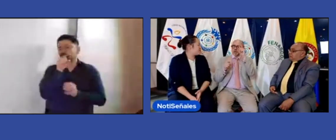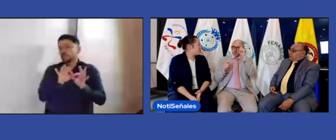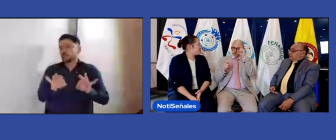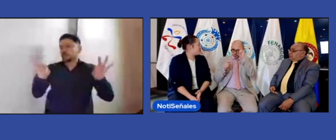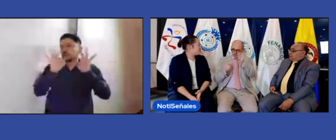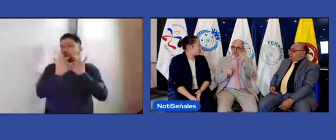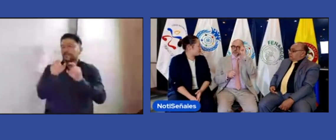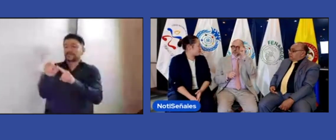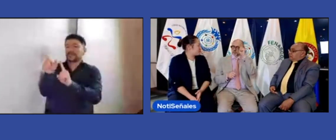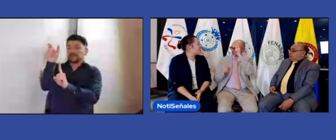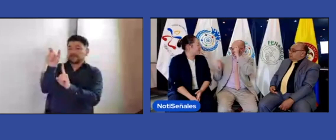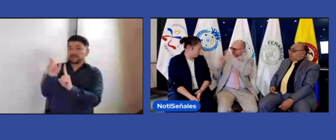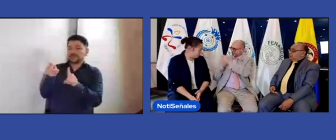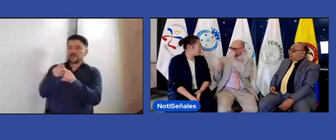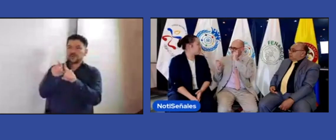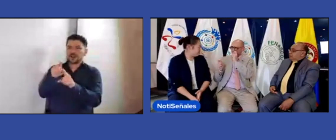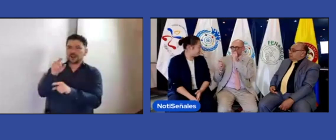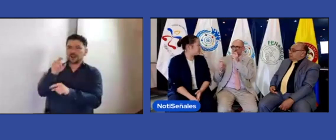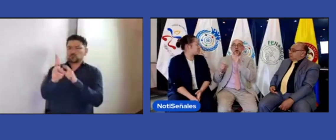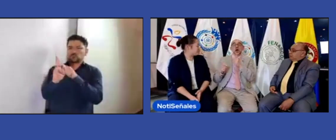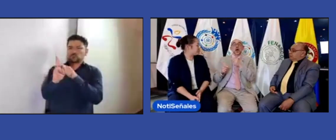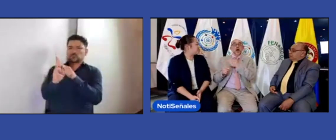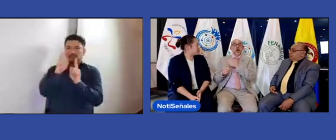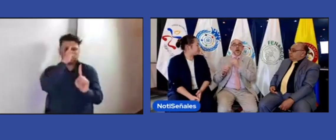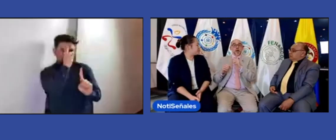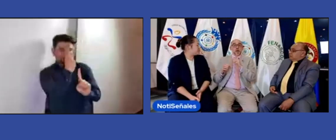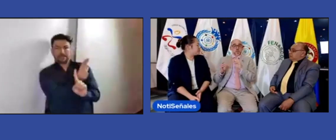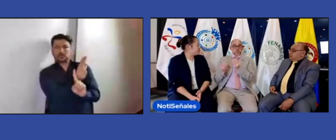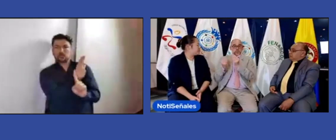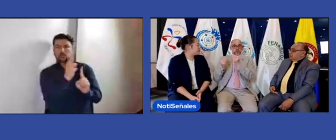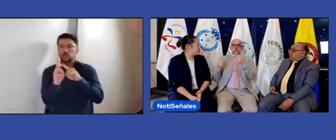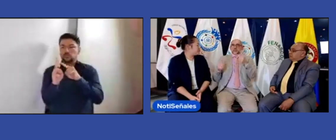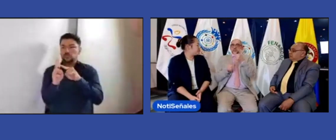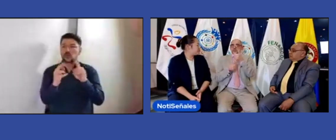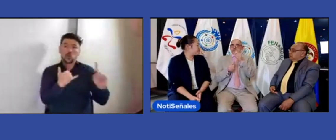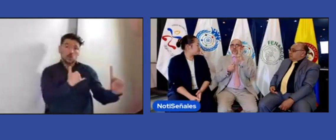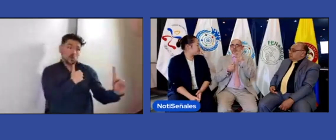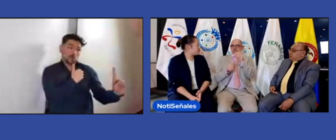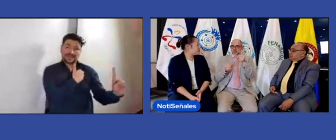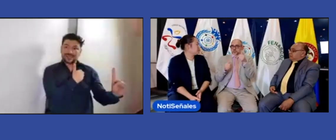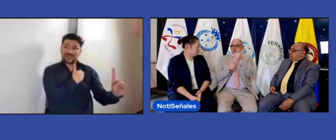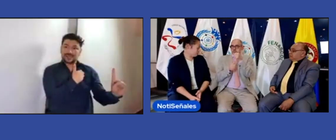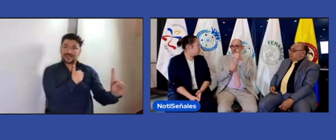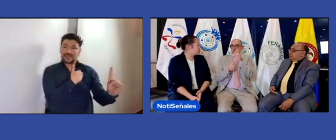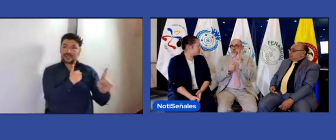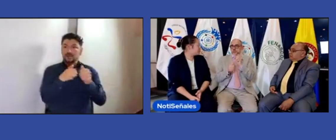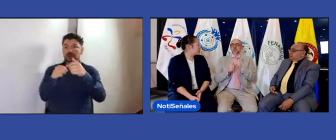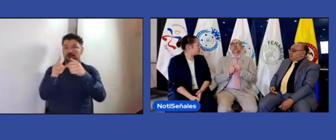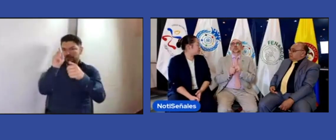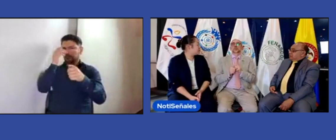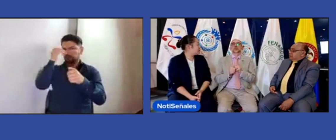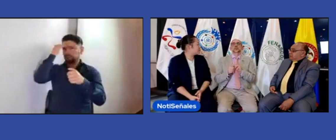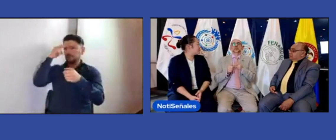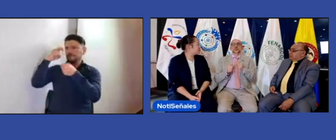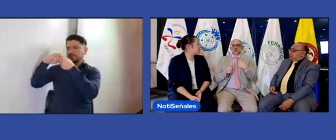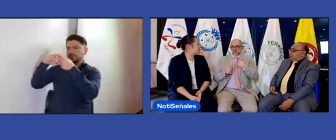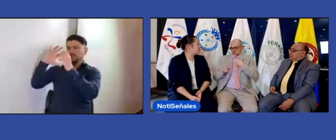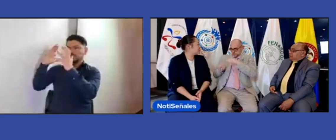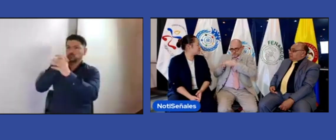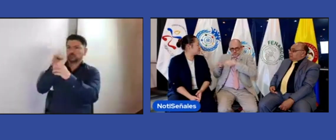en ese capítulo. Así es, Henry, si quisiera añadir algo más a lo que dice Elizabeth, y es de que ellos van trabajando, el